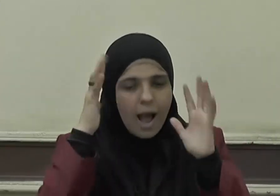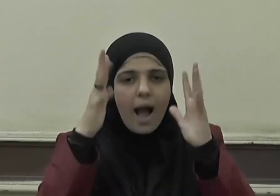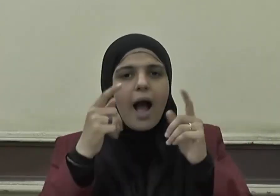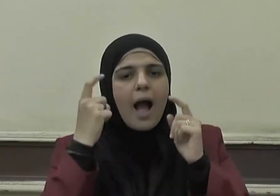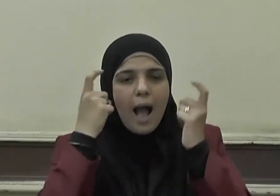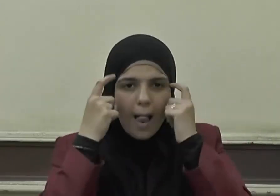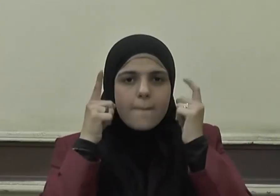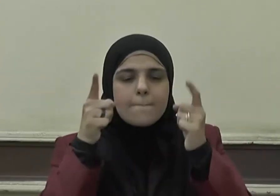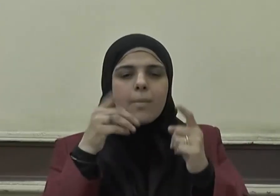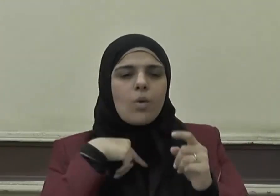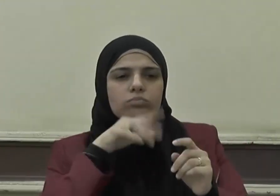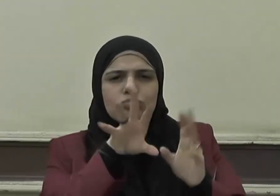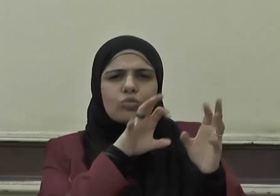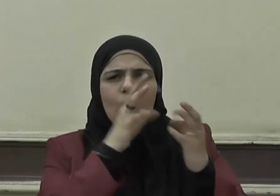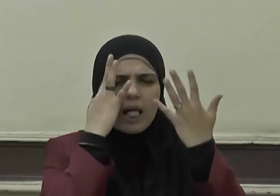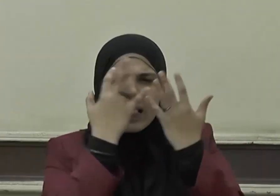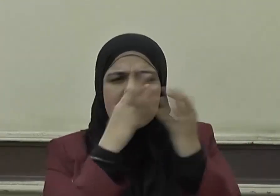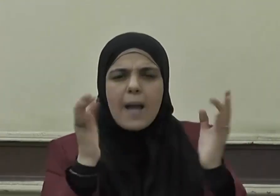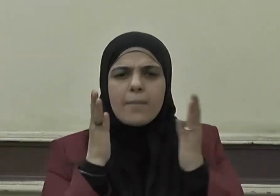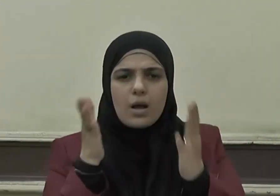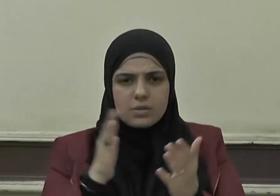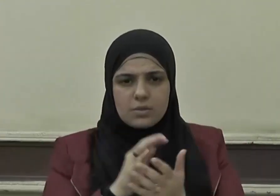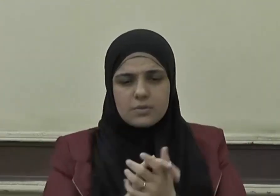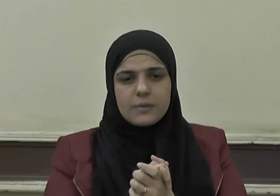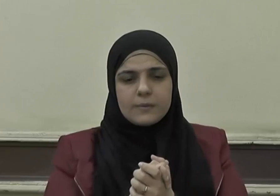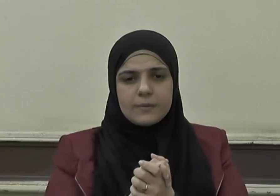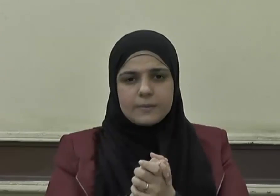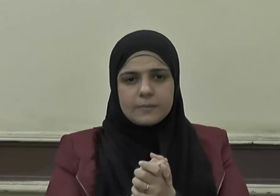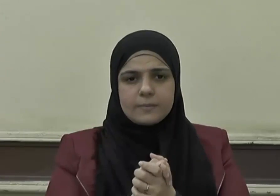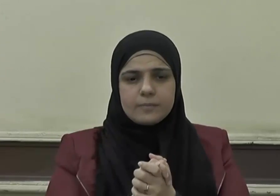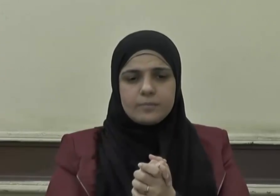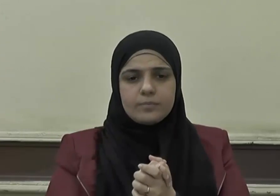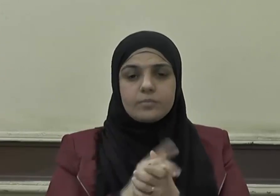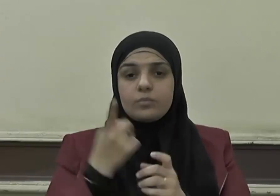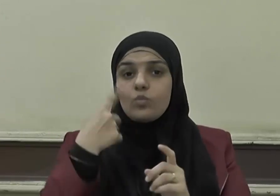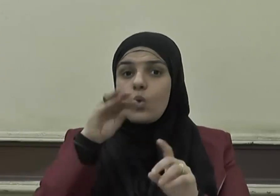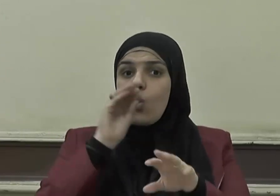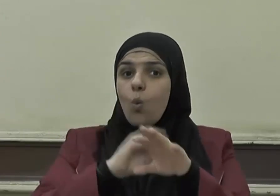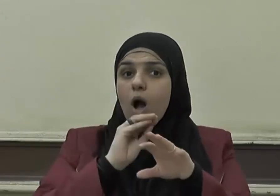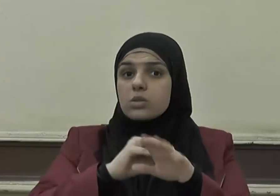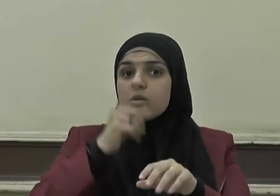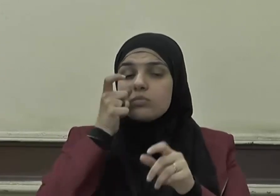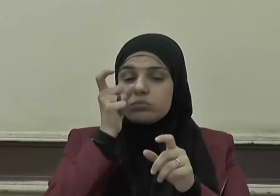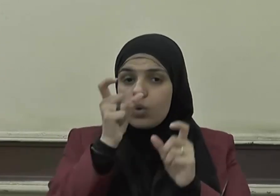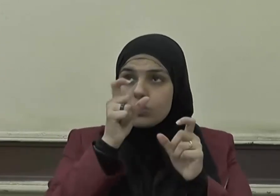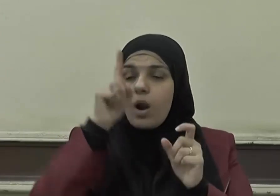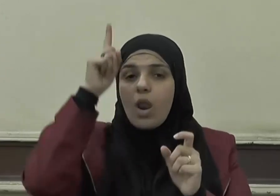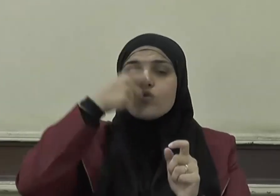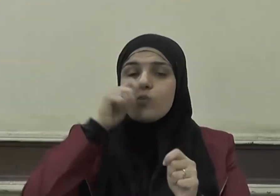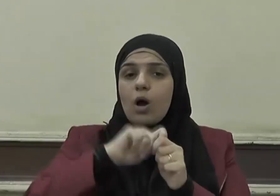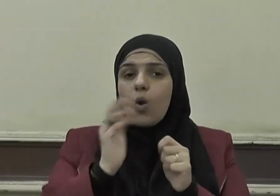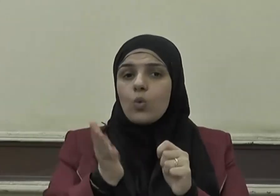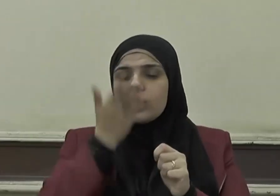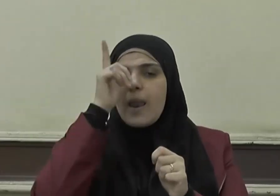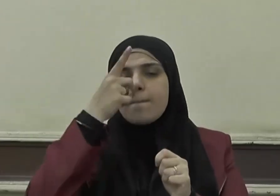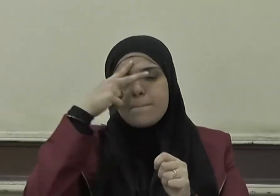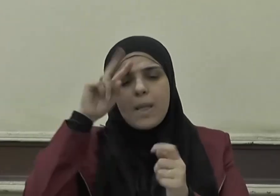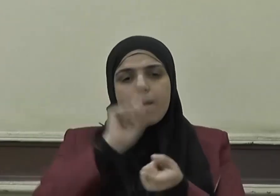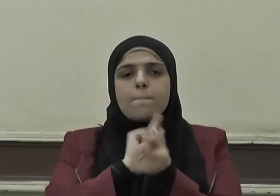يستنبطونه منهم وحذرنا الله سبحانه من مخالفة أمر